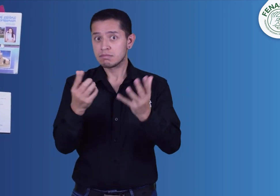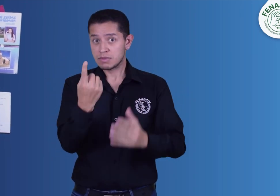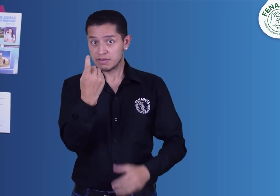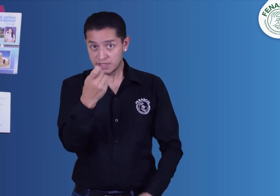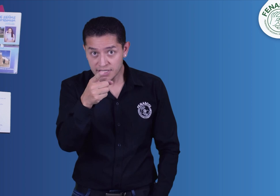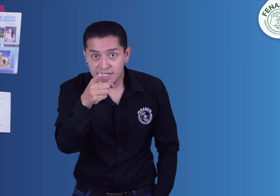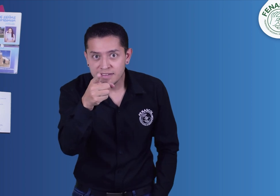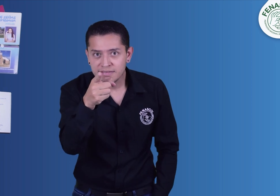tienes?